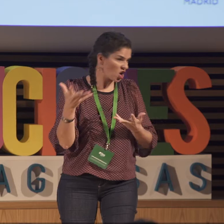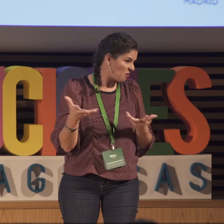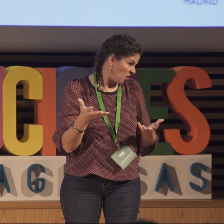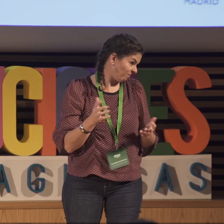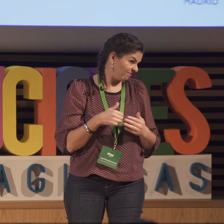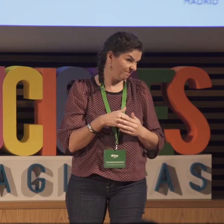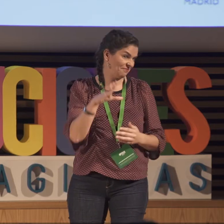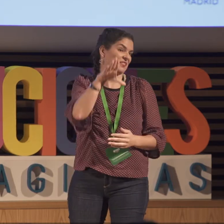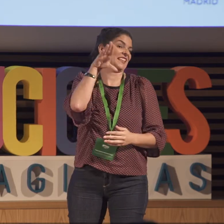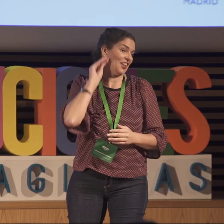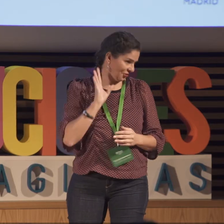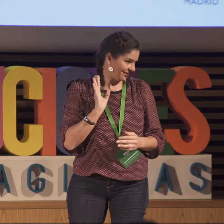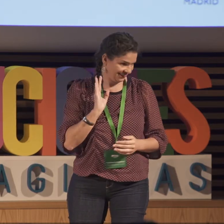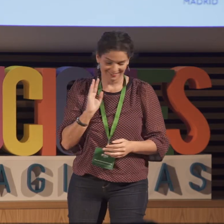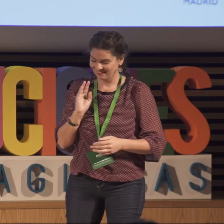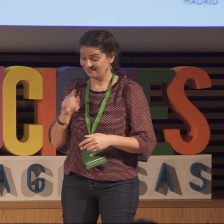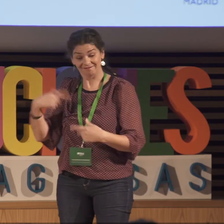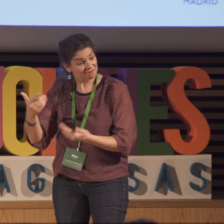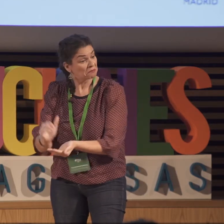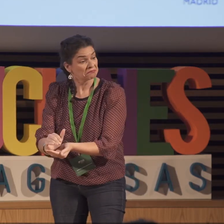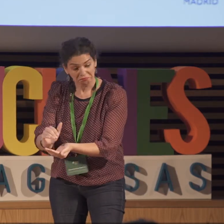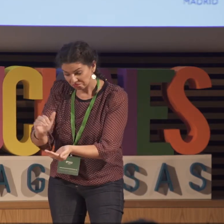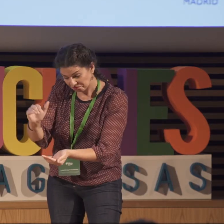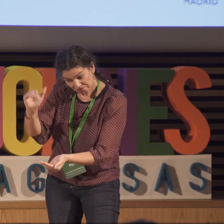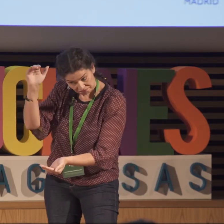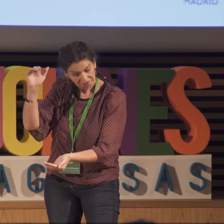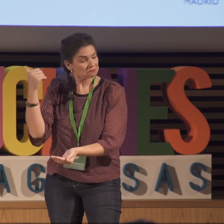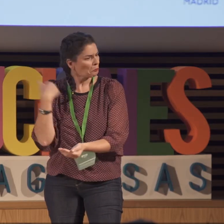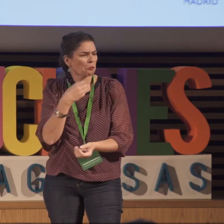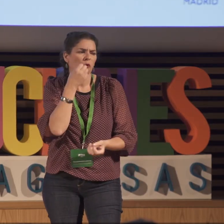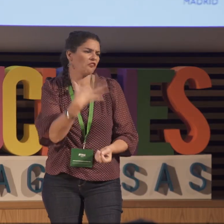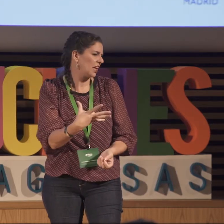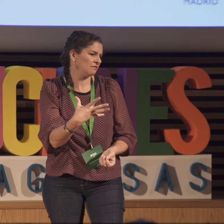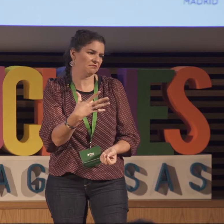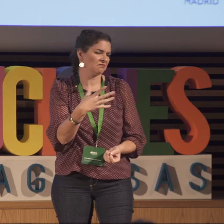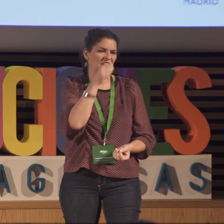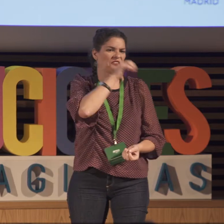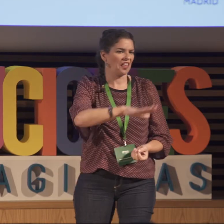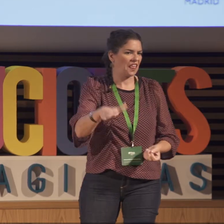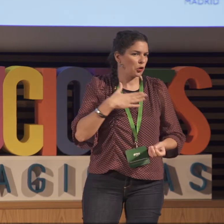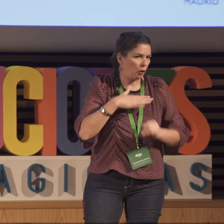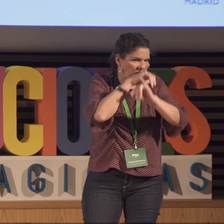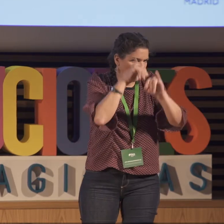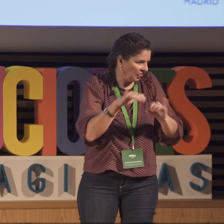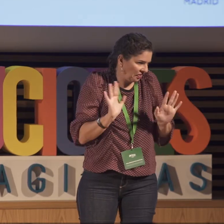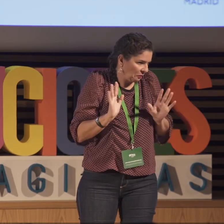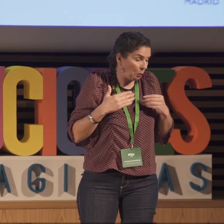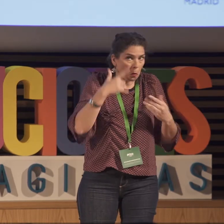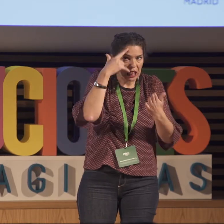pensar qué es lo que hacer y cómo actuar. Yo los entiendo. Una vez, bueno, yo fui creciendo, la verdad que tuve una infancia muy feliz,